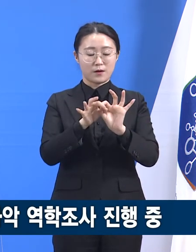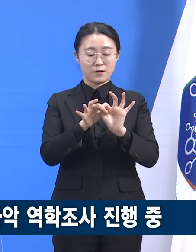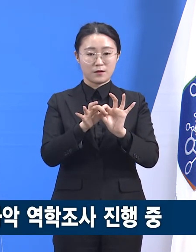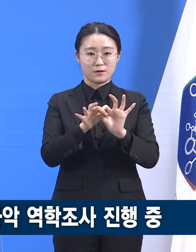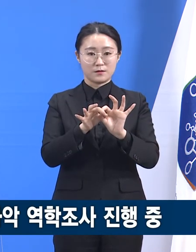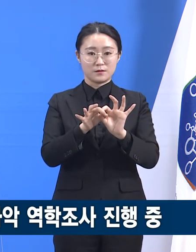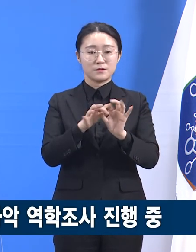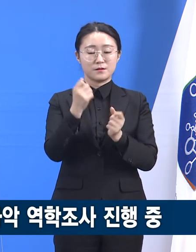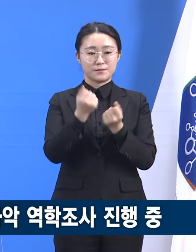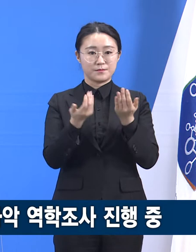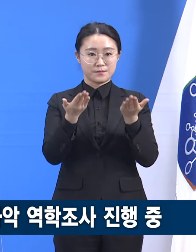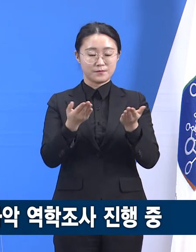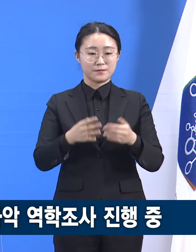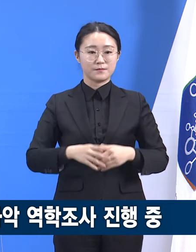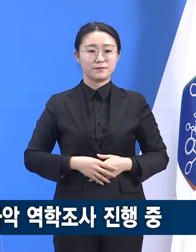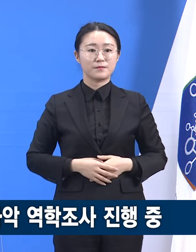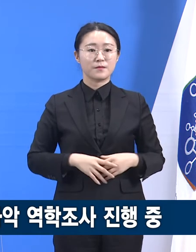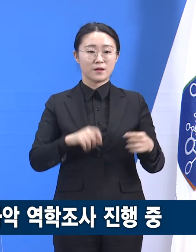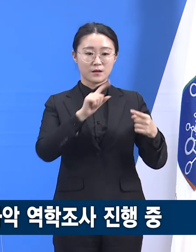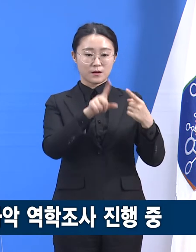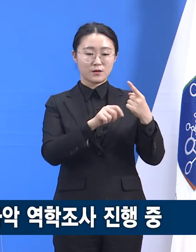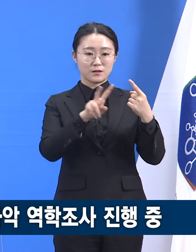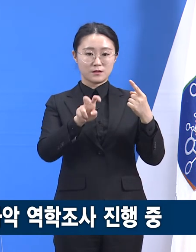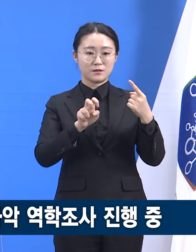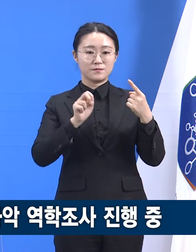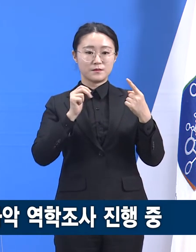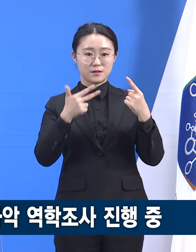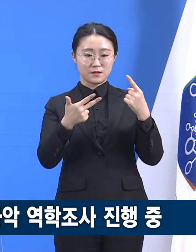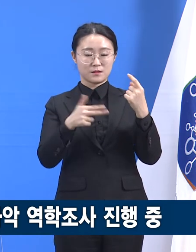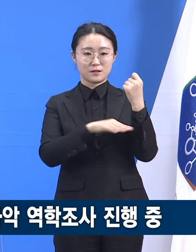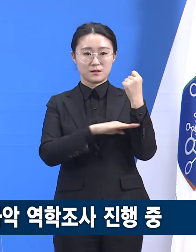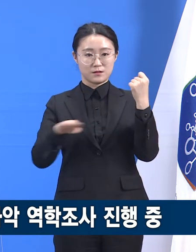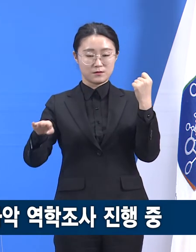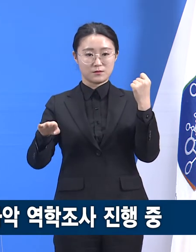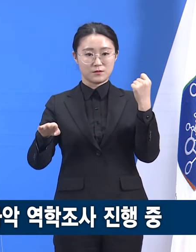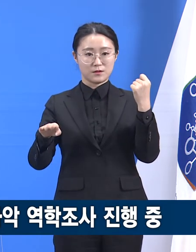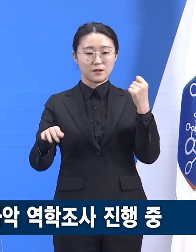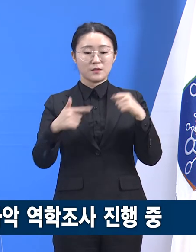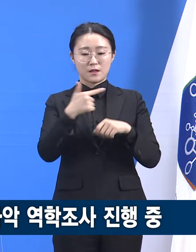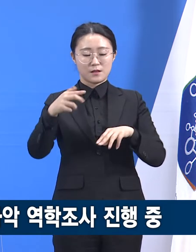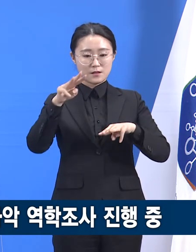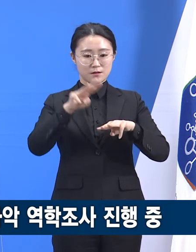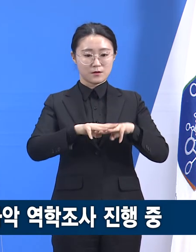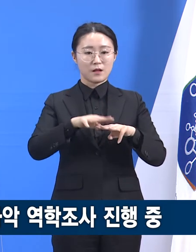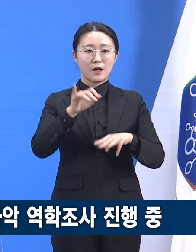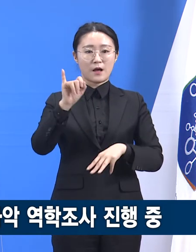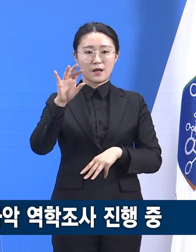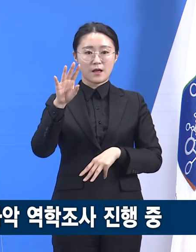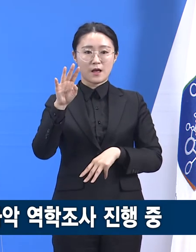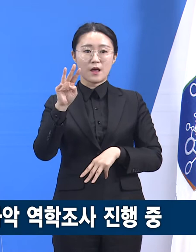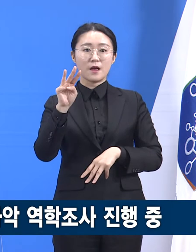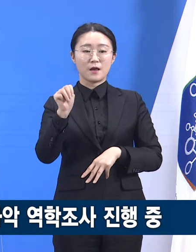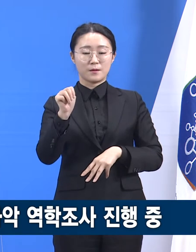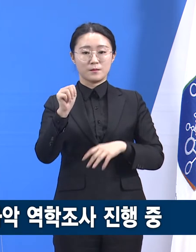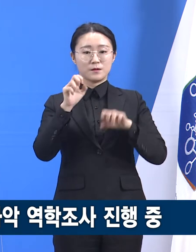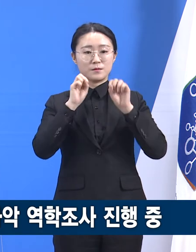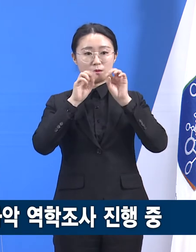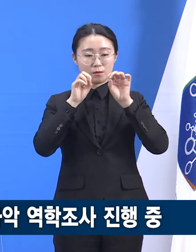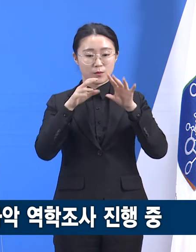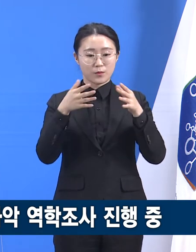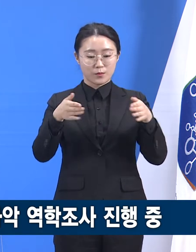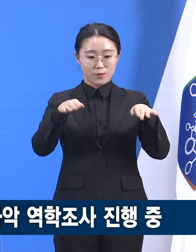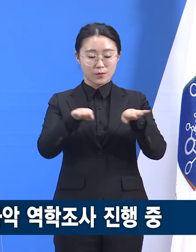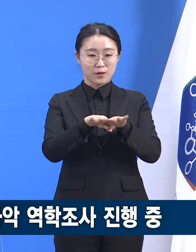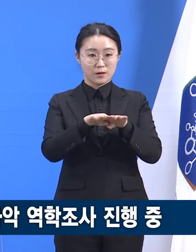27일 17시 기준, 경기도가 파악한 대전 IEM 선교회와 관련 도내 시설은 8개 시군의